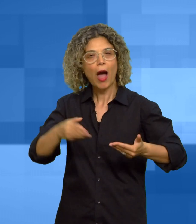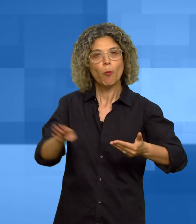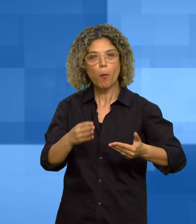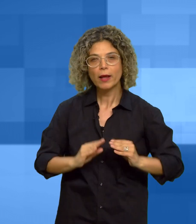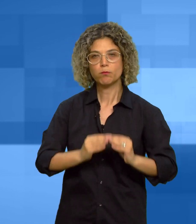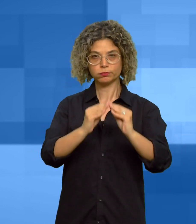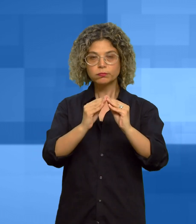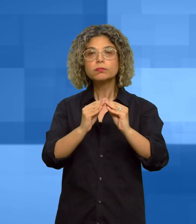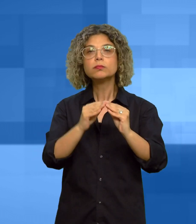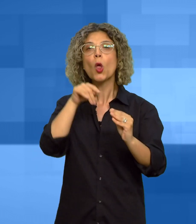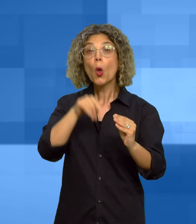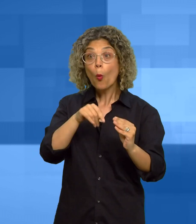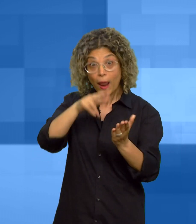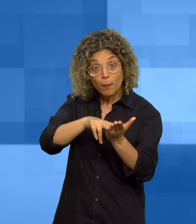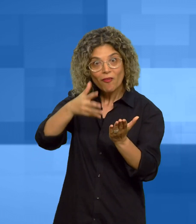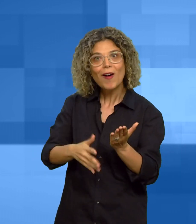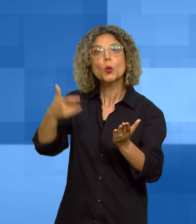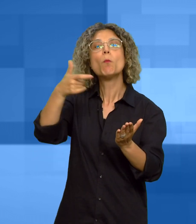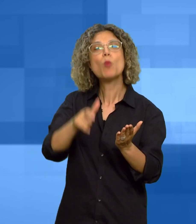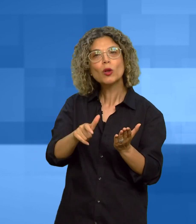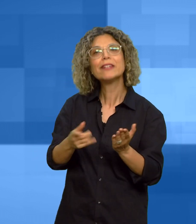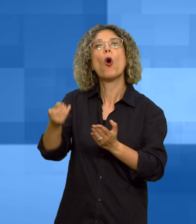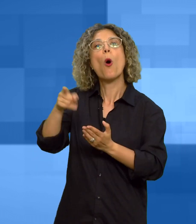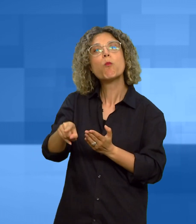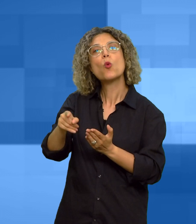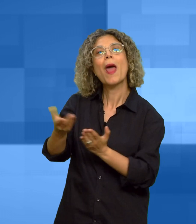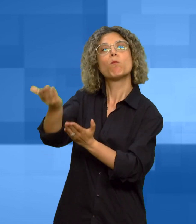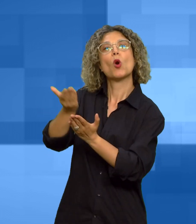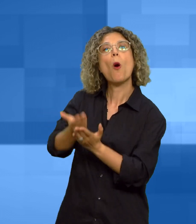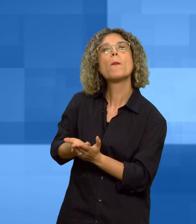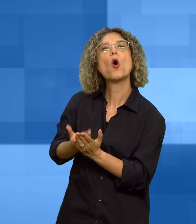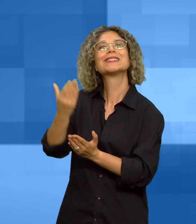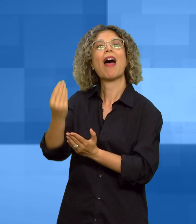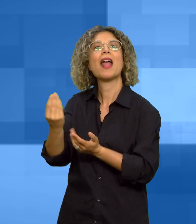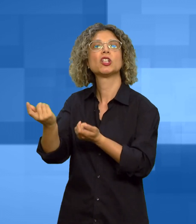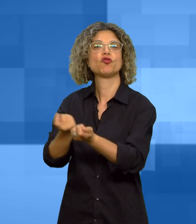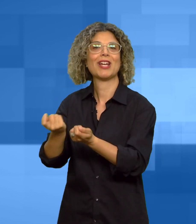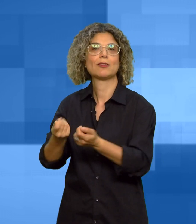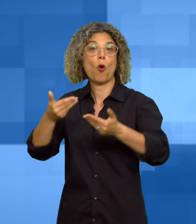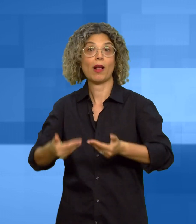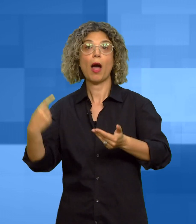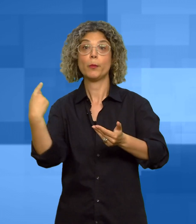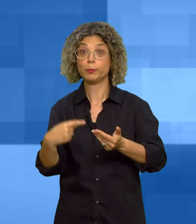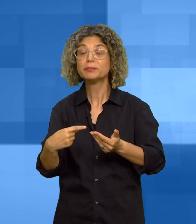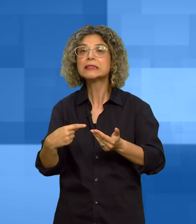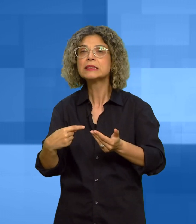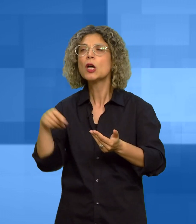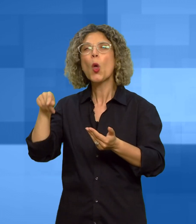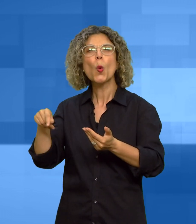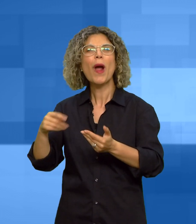padel è avvenuta poiché si è accolta anche la proposta dell'ente gestore che aveva avanzato